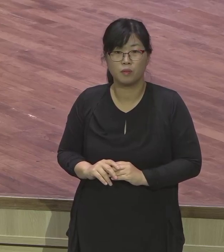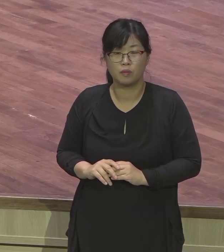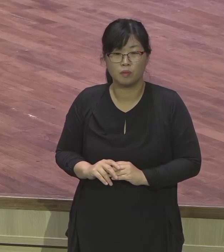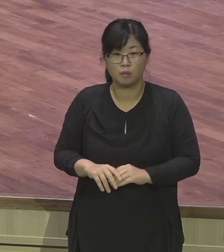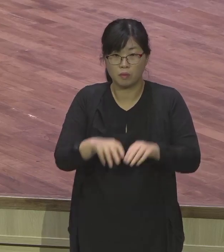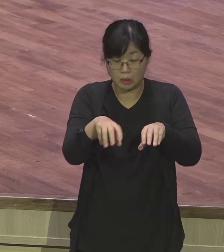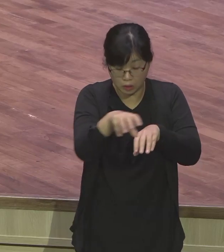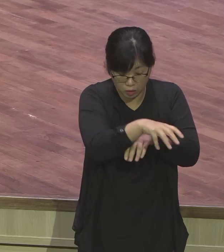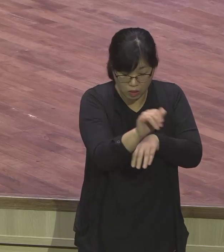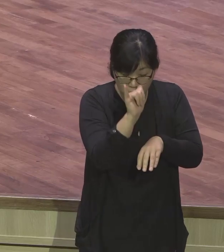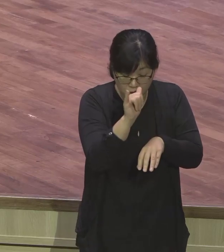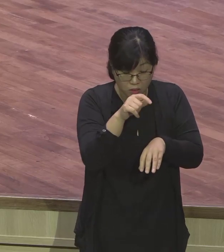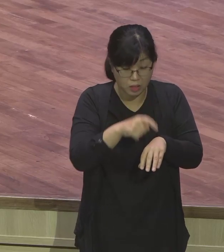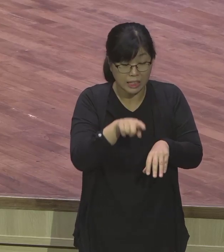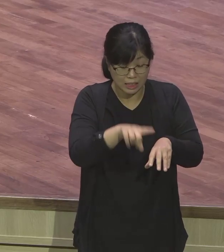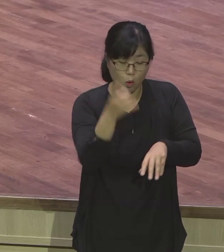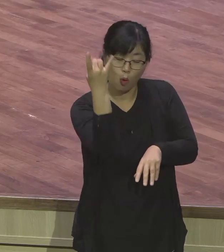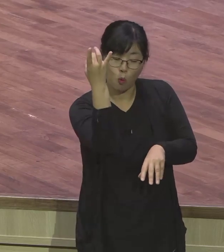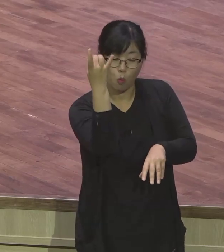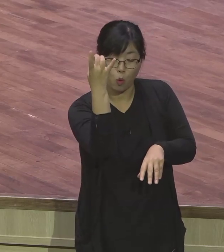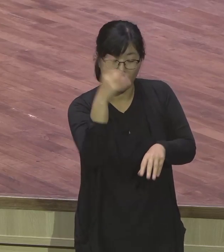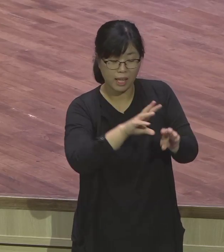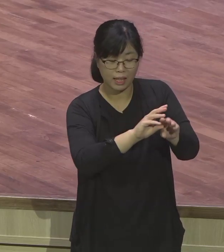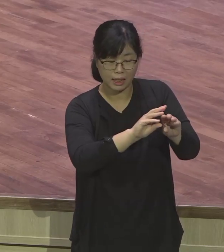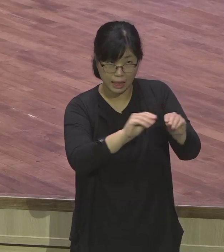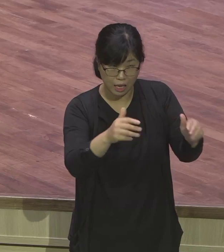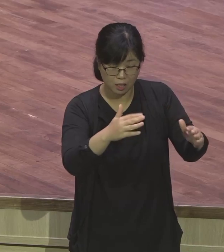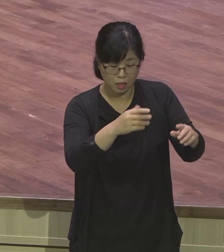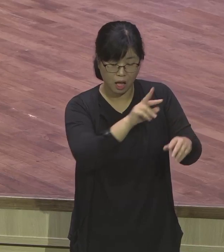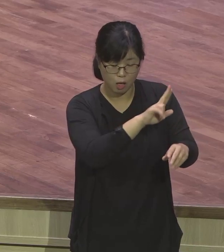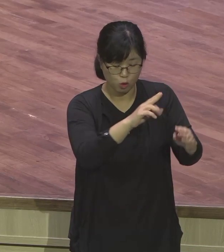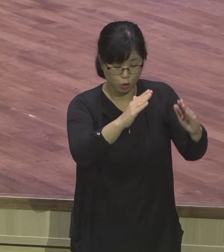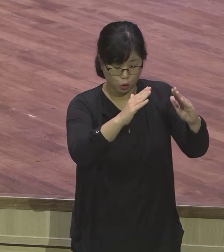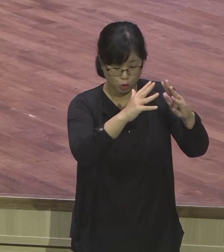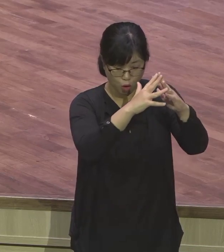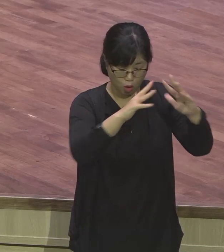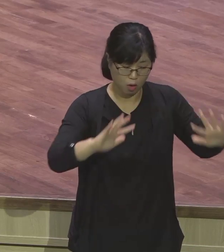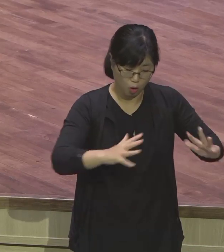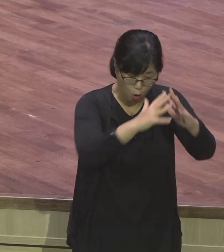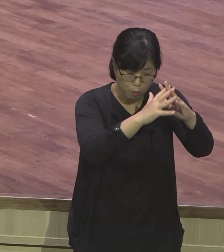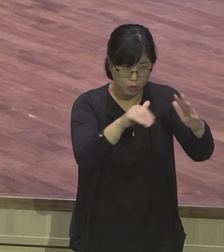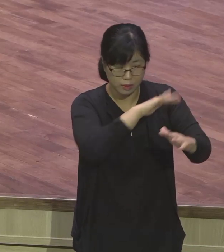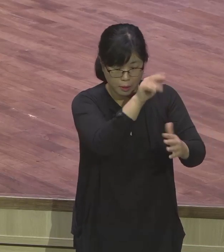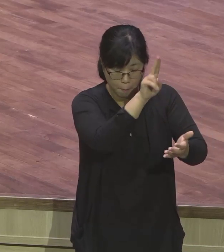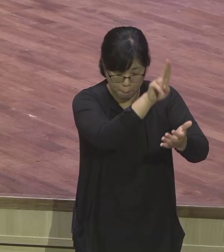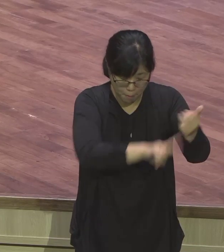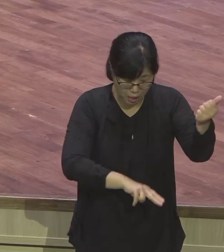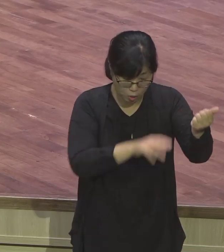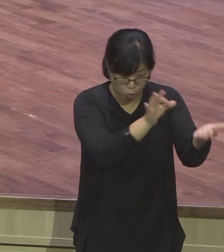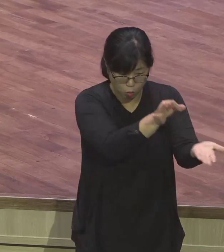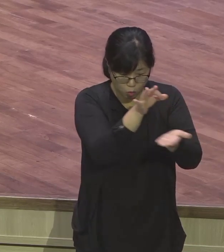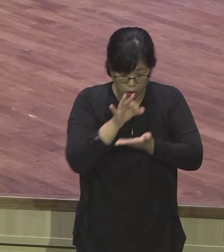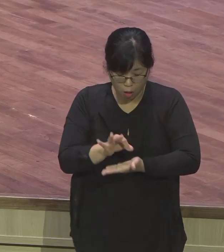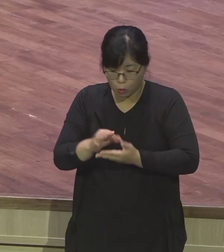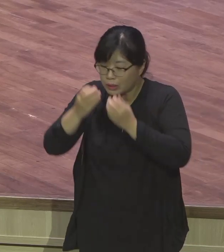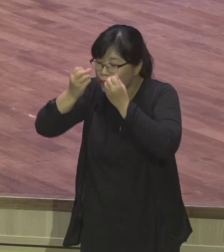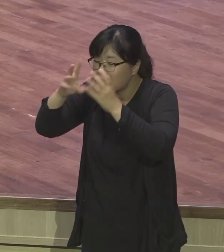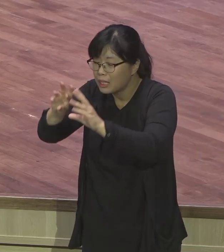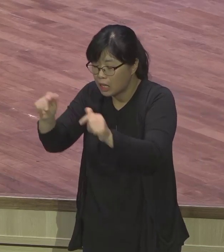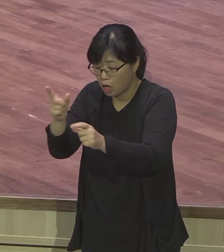내어놓고, 새로운 캠프스를 구입하고 있습니다. 여러분 기도해 주시고, 지금요. 지금 이